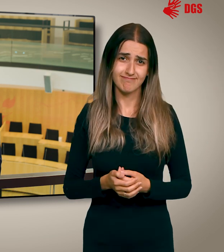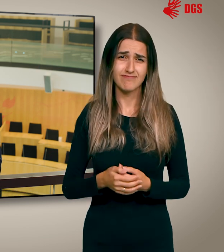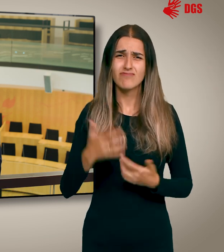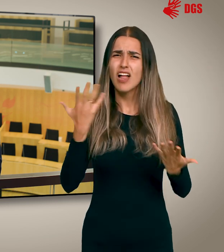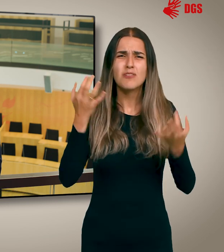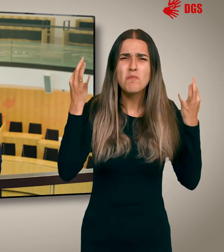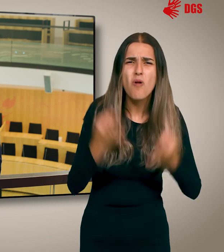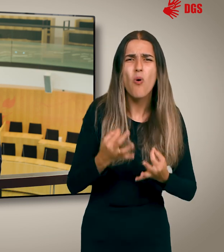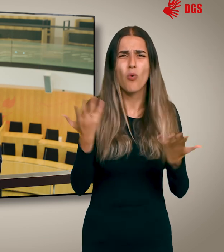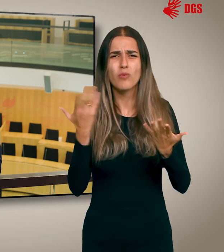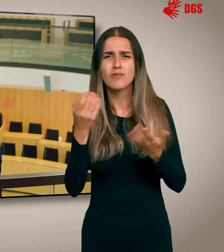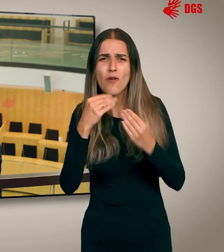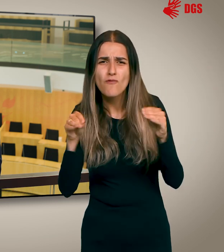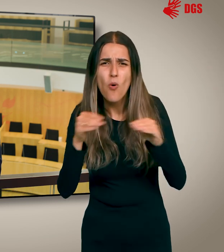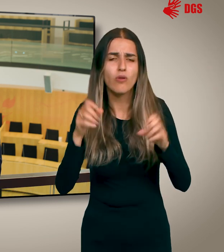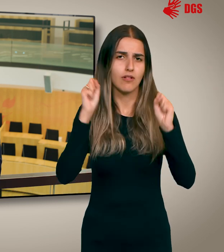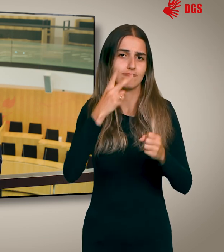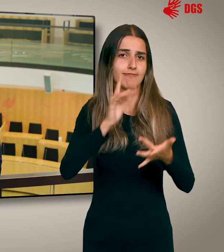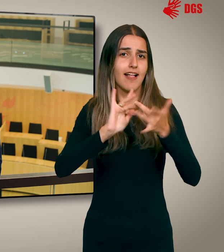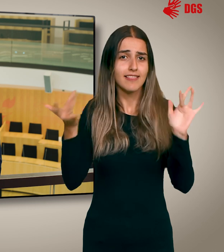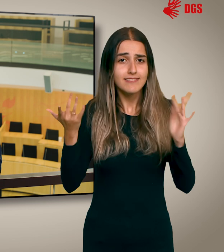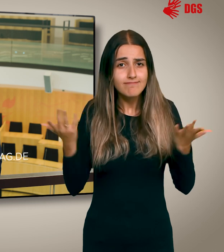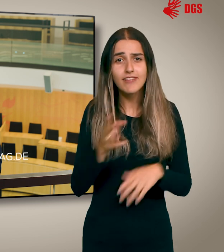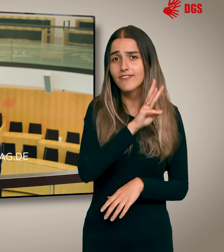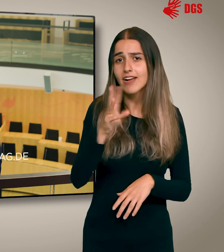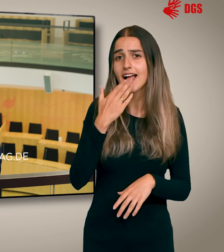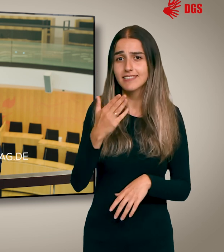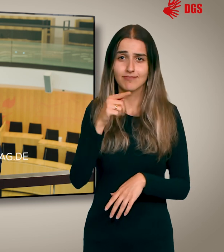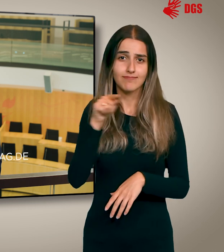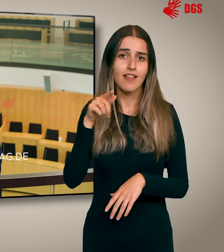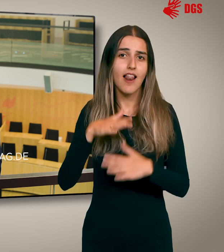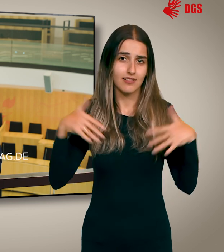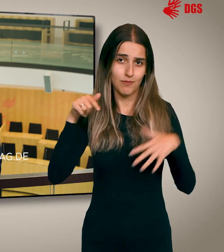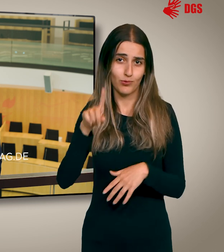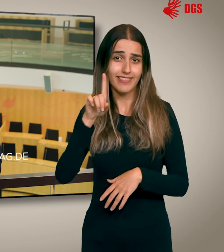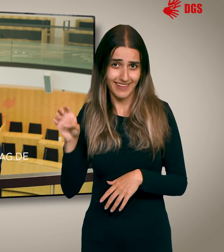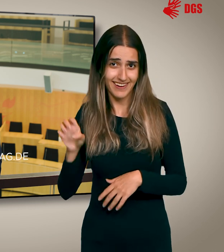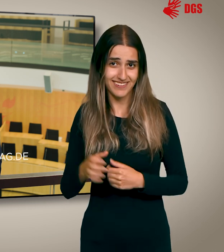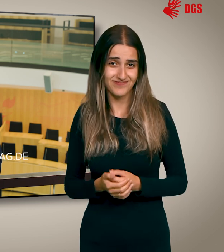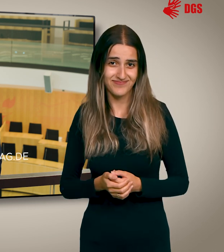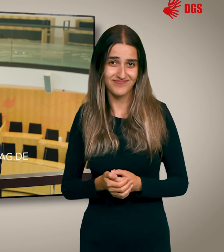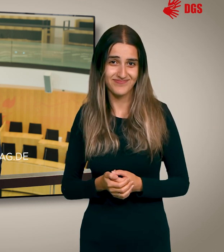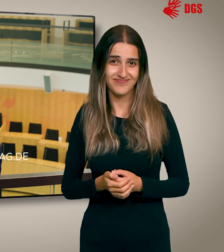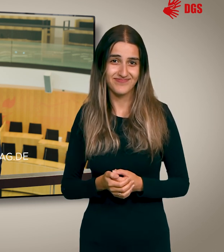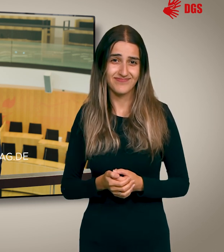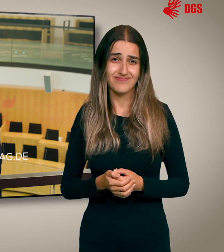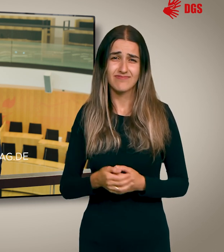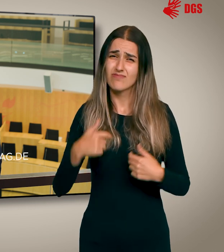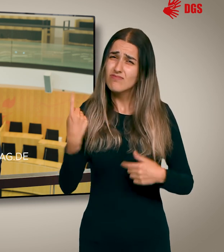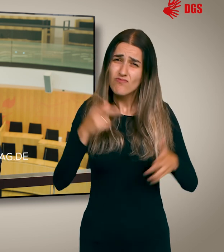notwendigen Informationen dazu finden Sie bei uns im Internet unter www.hessischer-landtag.de Wir freuen uns auf Sie